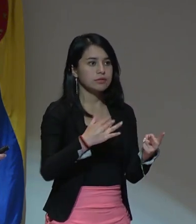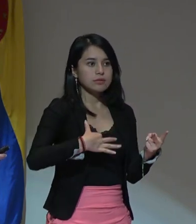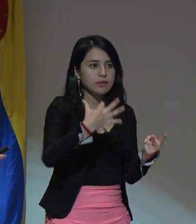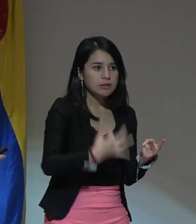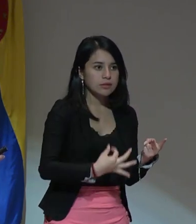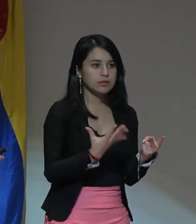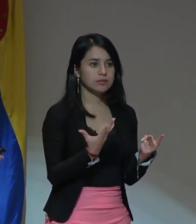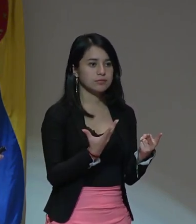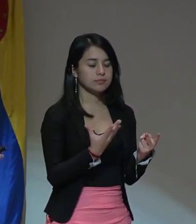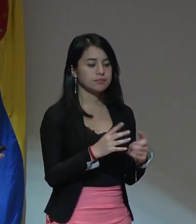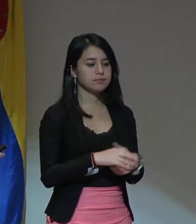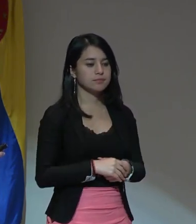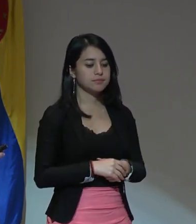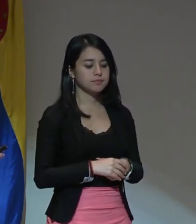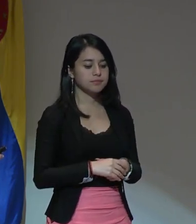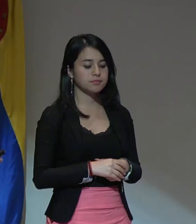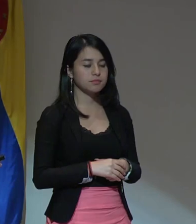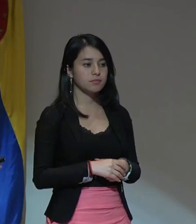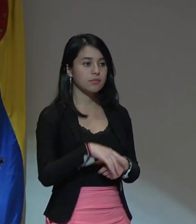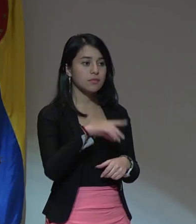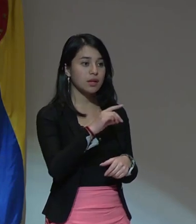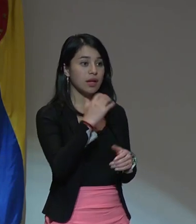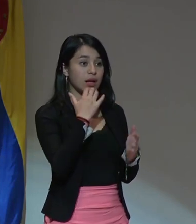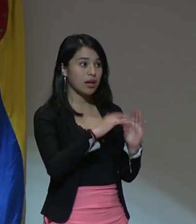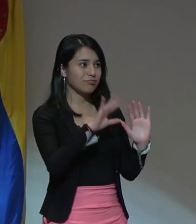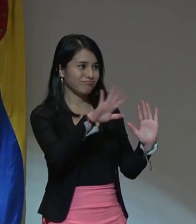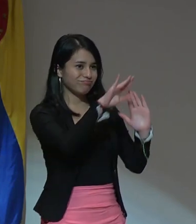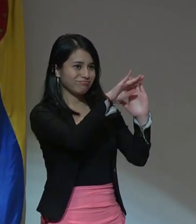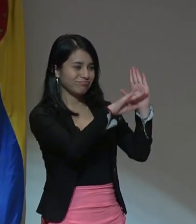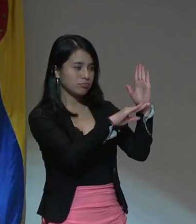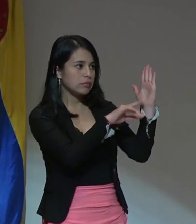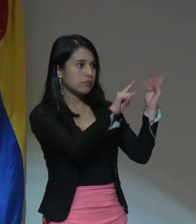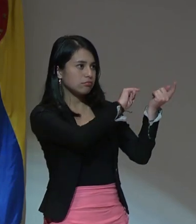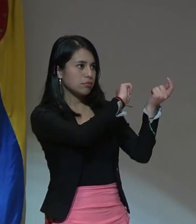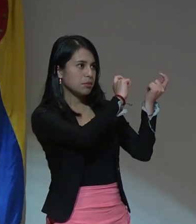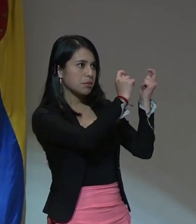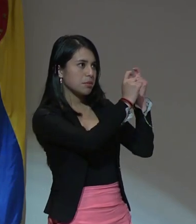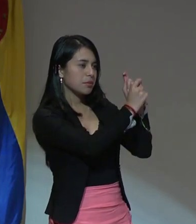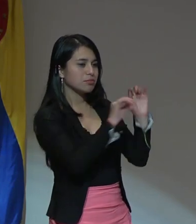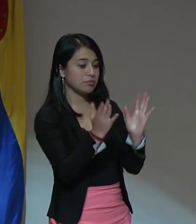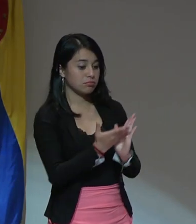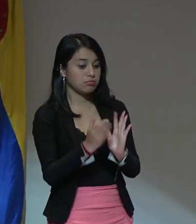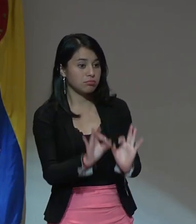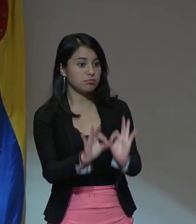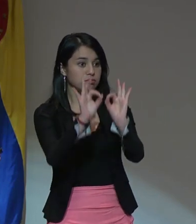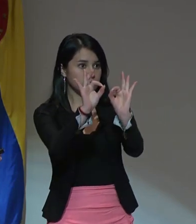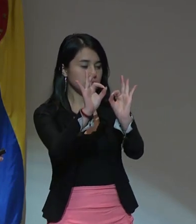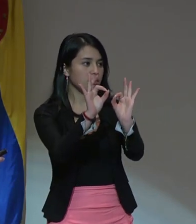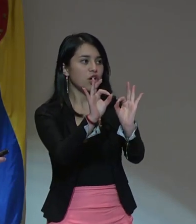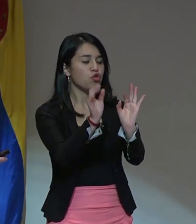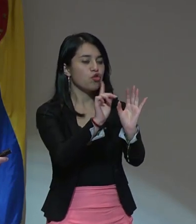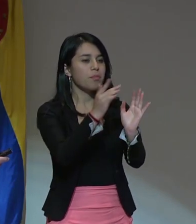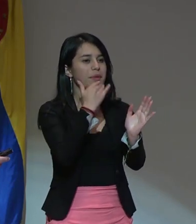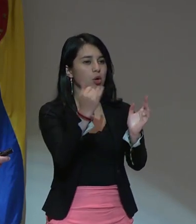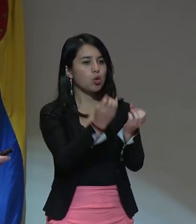ética. en los escalofones se transforma la calidad educativa en cantidad.